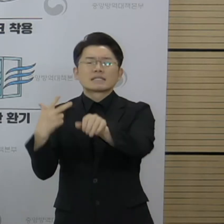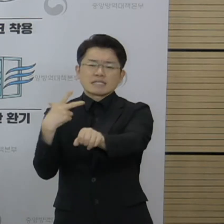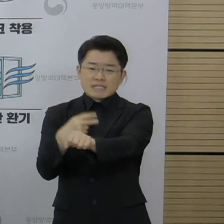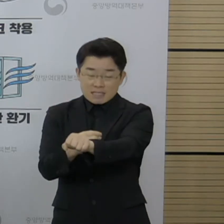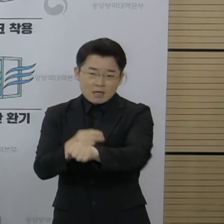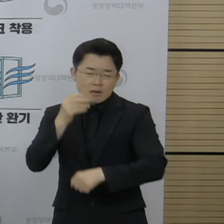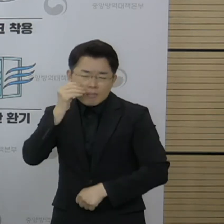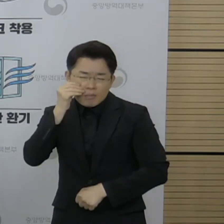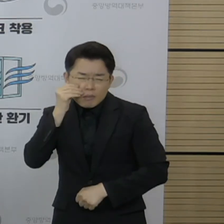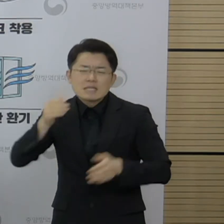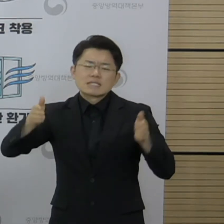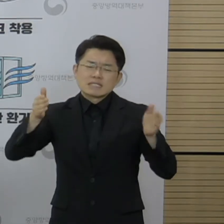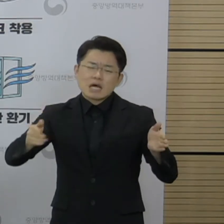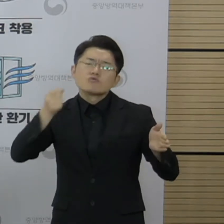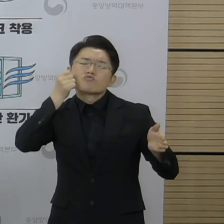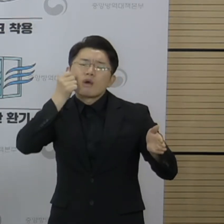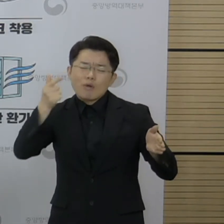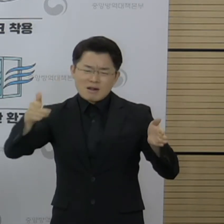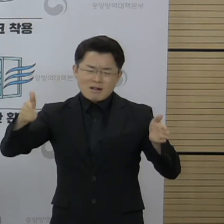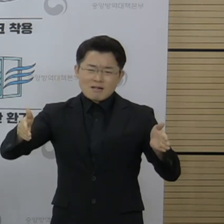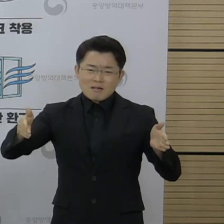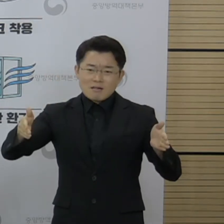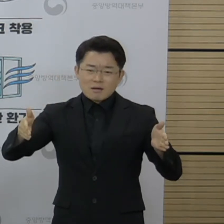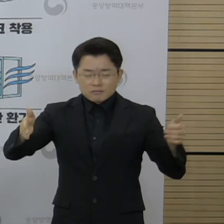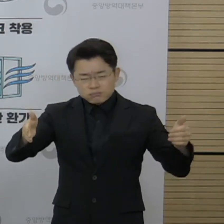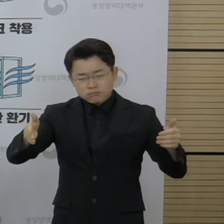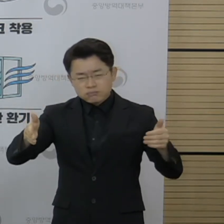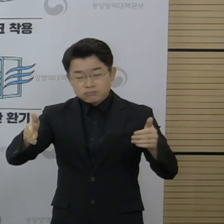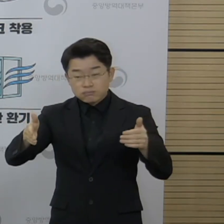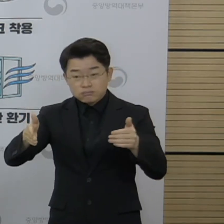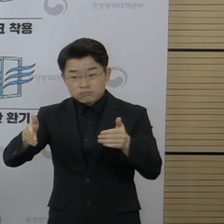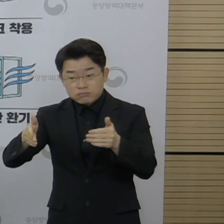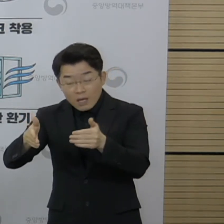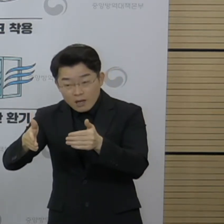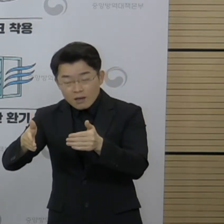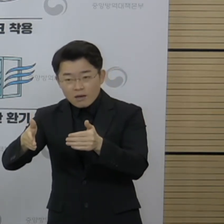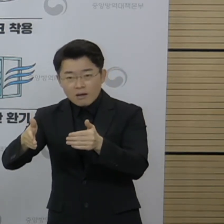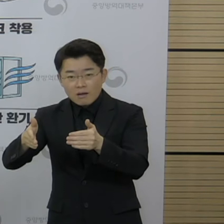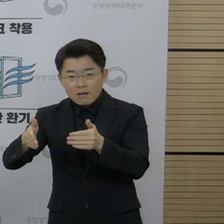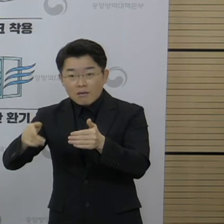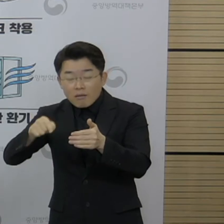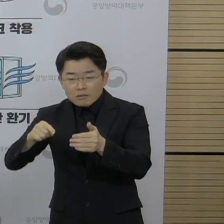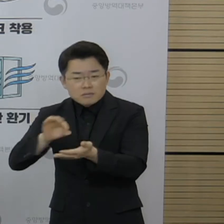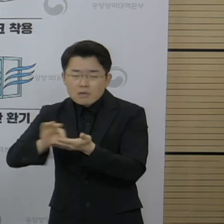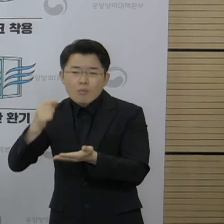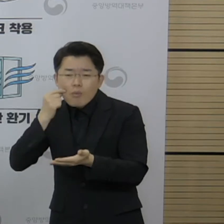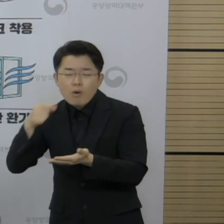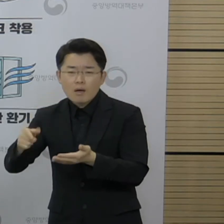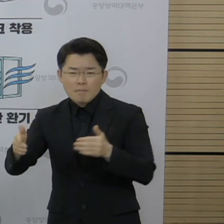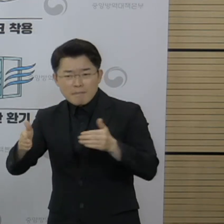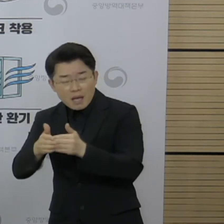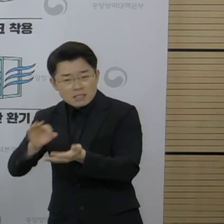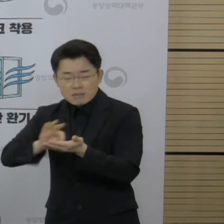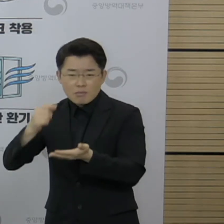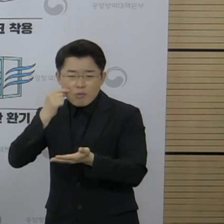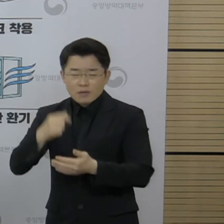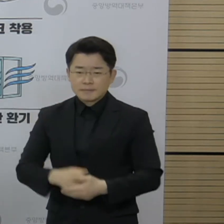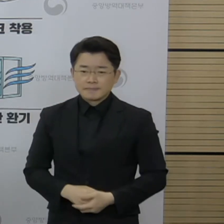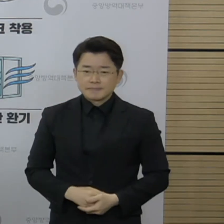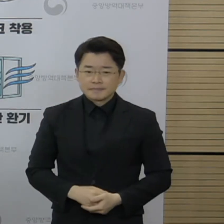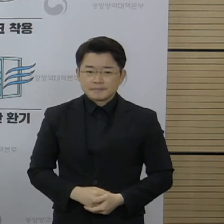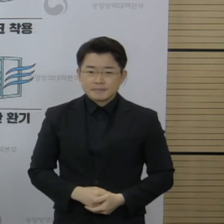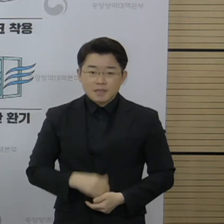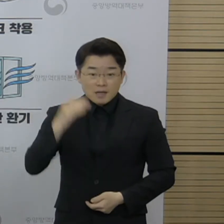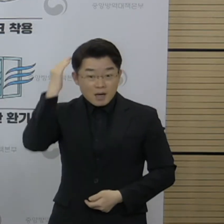6개월 정도입니다. 그런데 6개월이 다 저희가 사용할 수 있는 게 아니고 백신이 공급되고 또 품질 검사를 하고